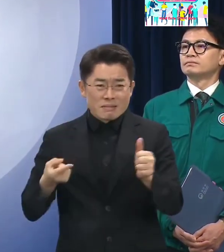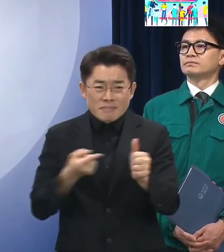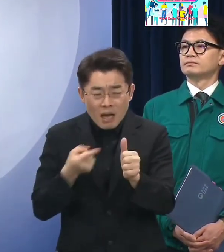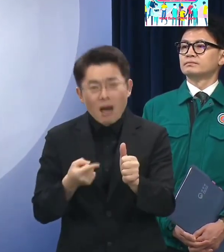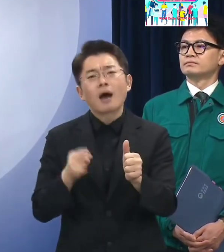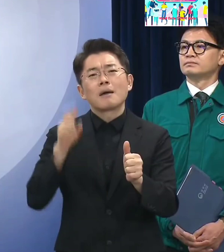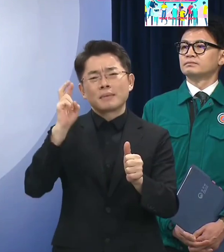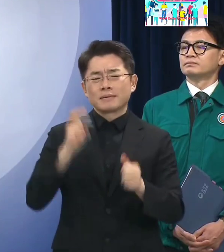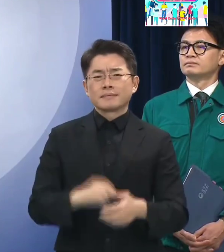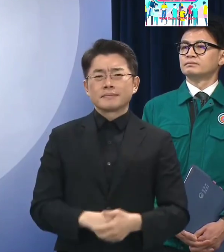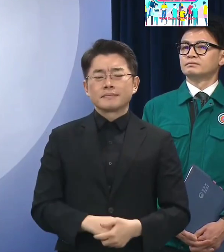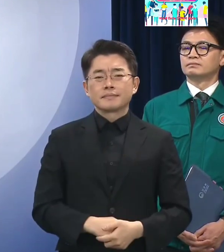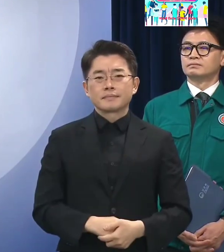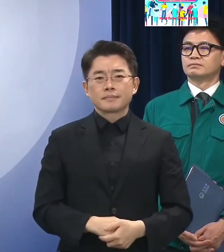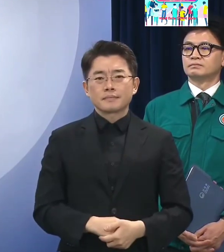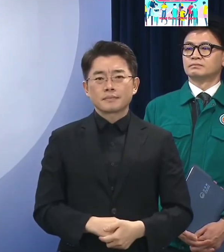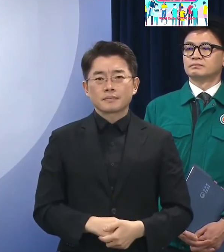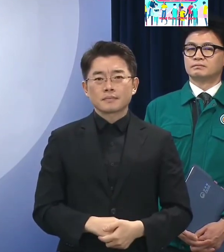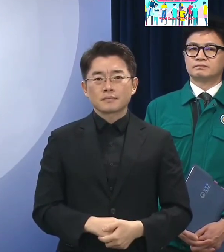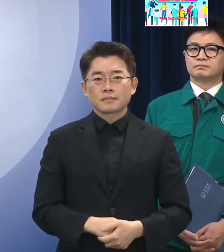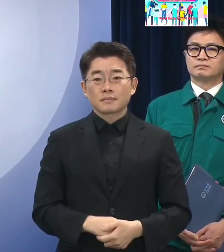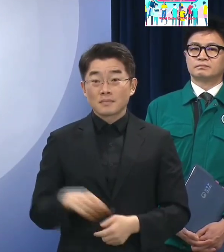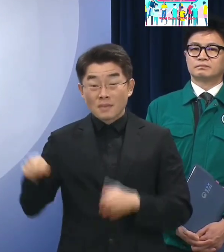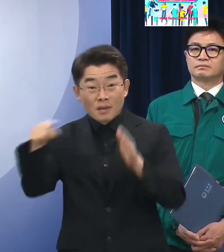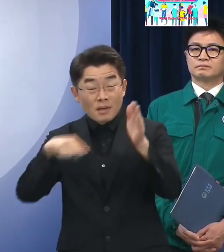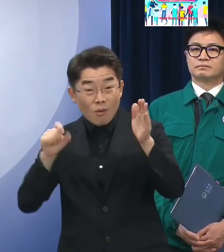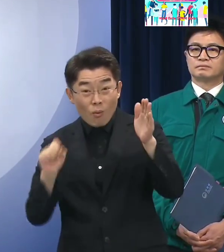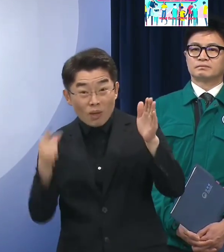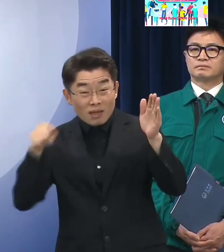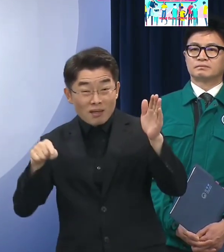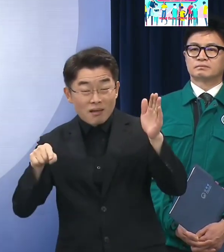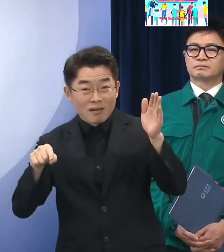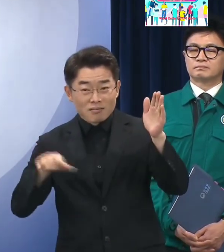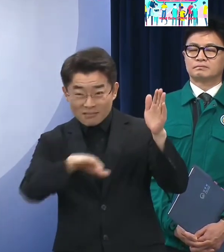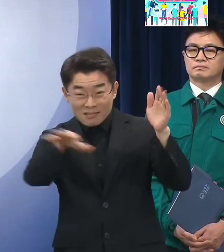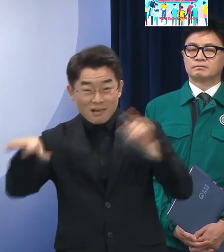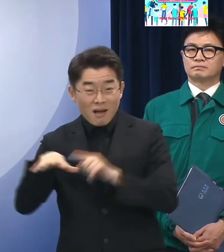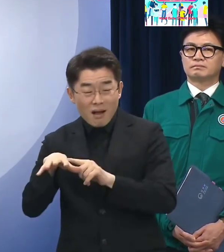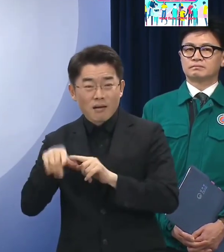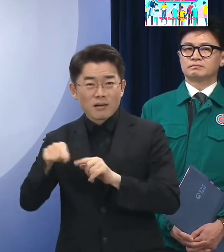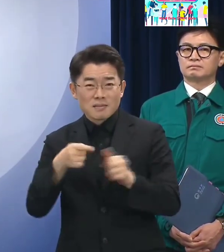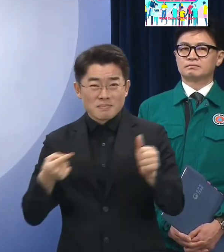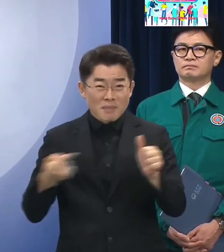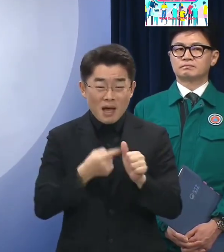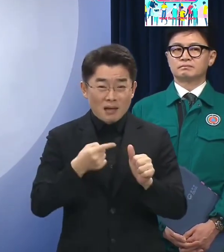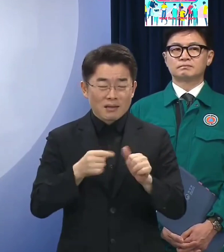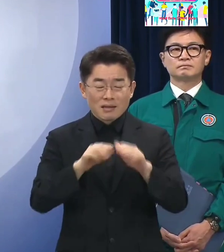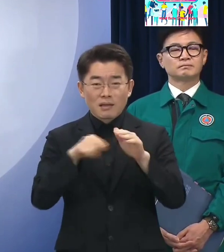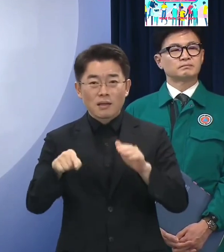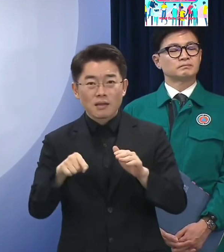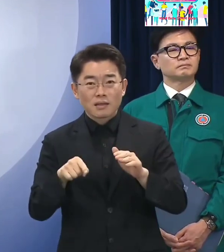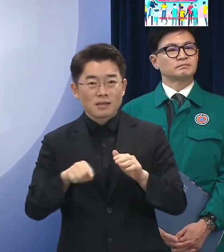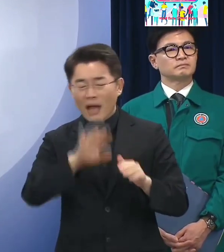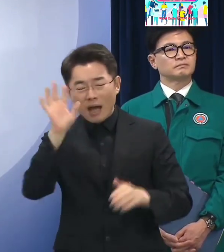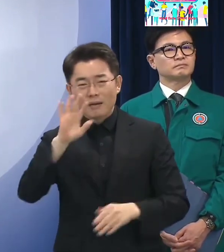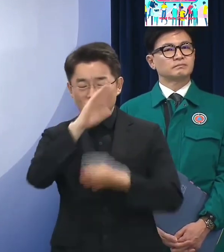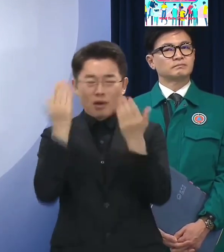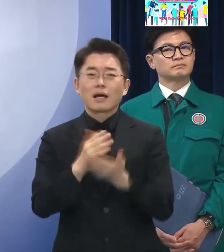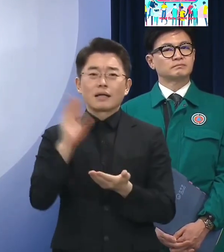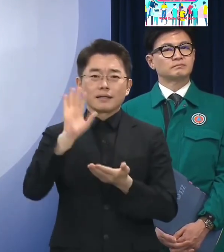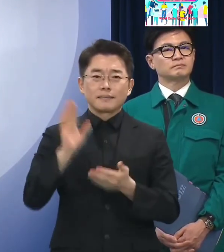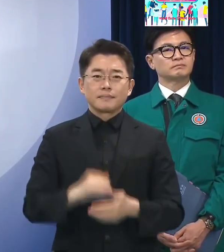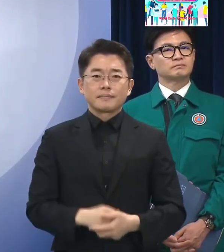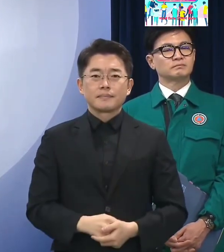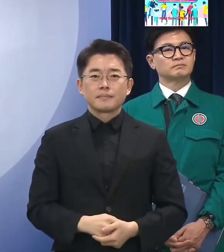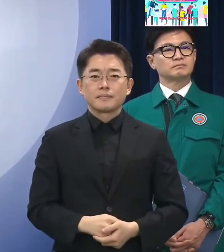것으로 보입니다 물론 이 어떠한 것도 흉악한 범죄를 합리화할 수는 없습니다 그러나 우리